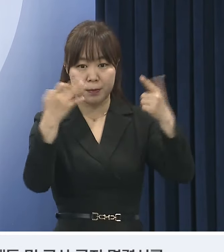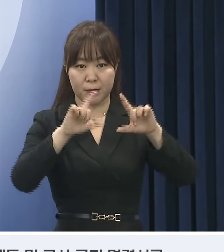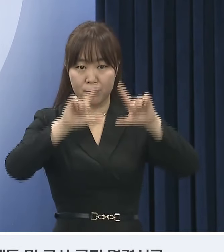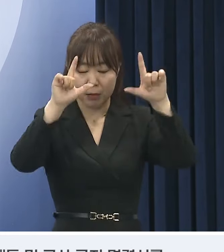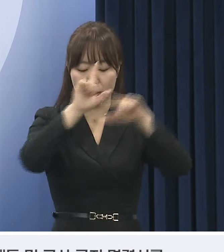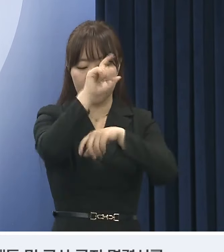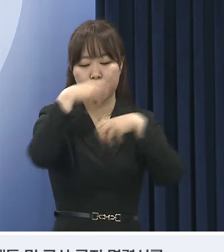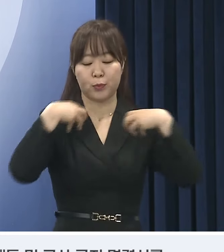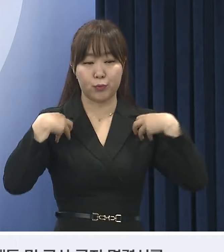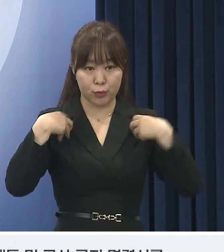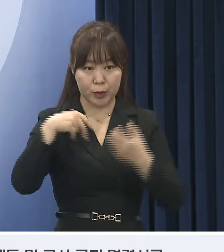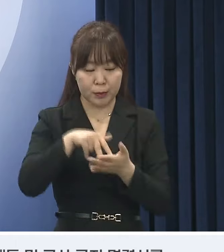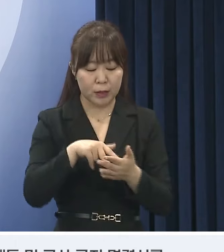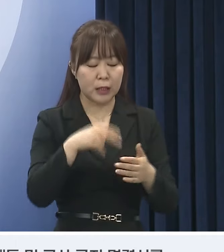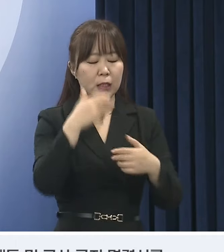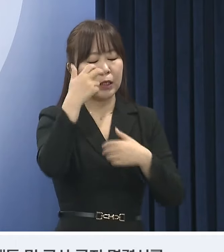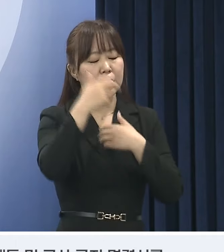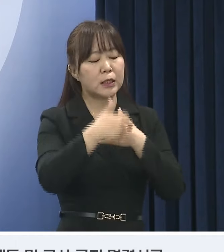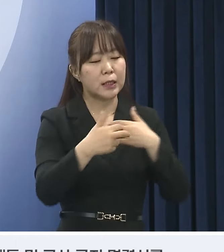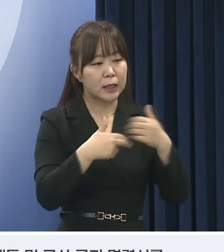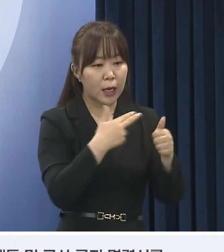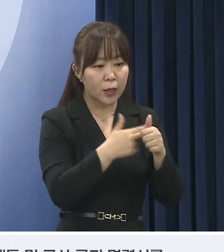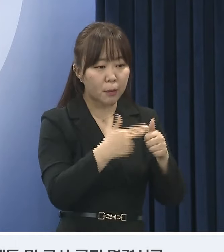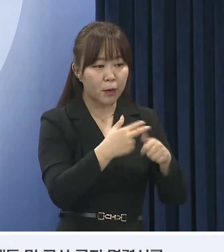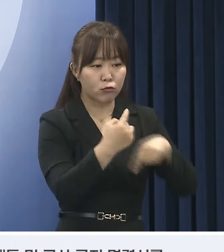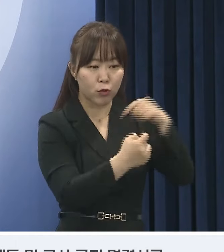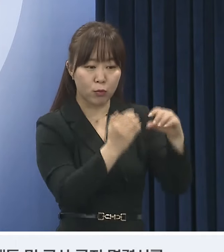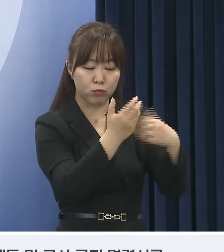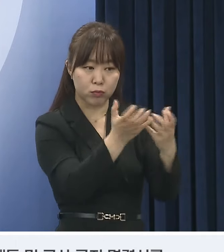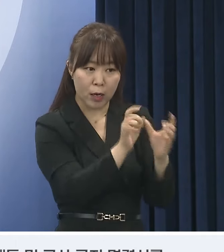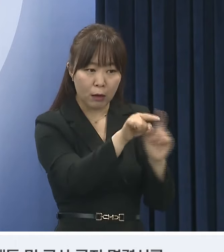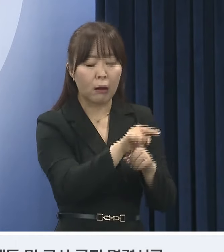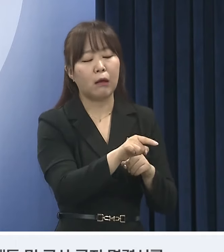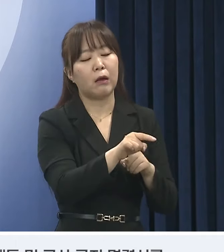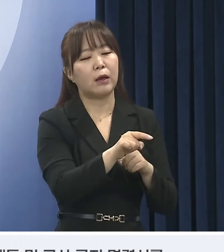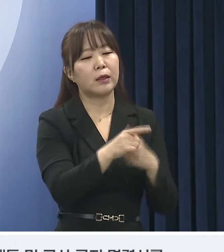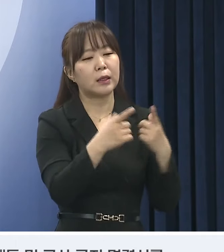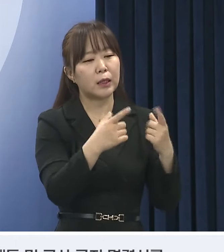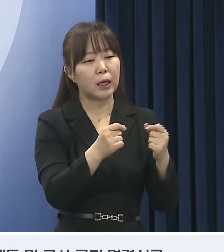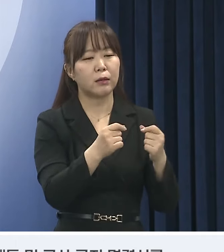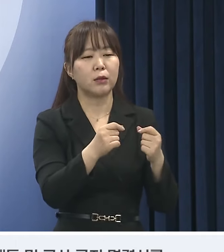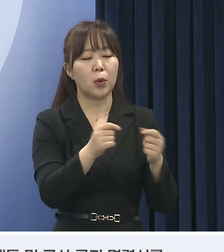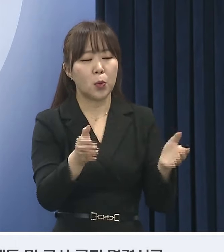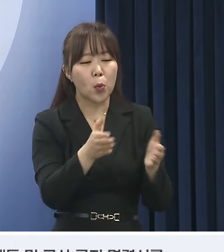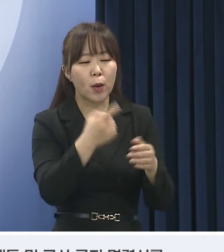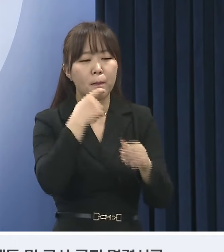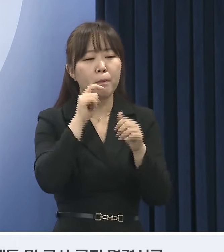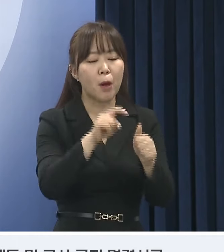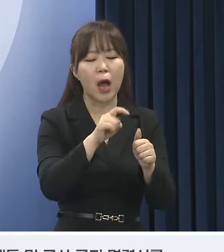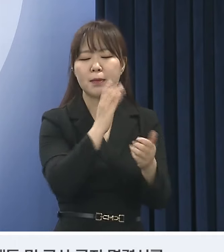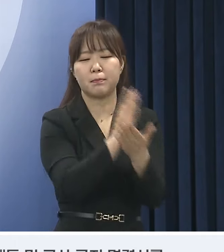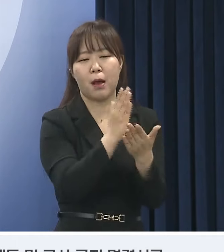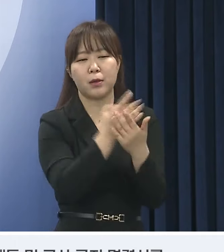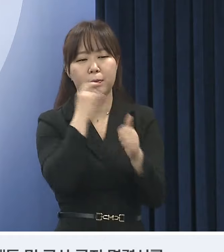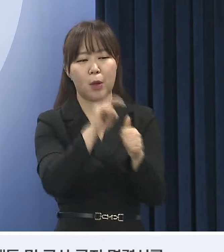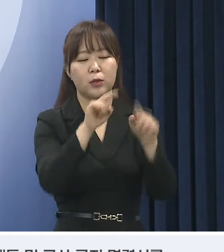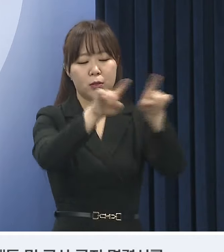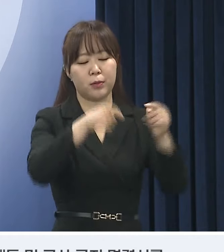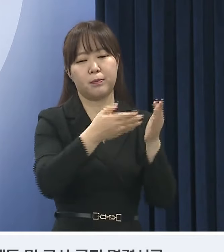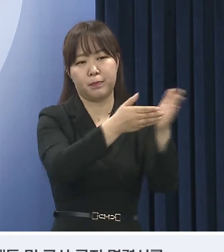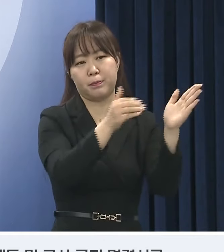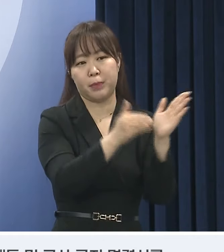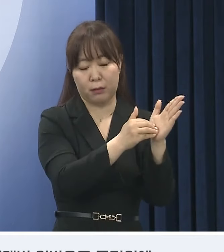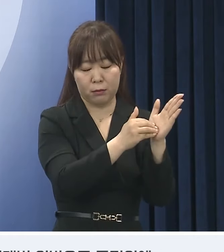정부는 의사협회 집행부를 대상으로 집단행동 및 교사검지 명령서를 송부하였습니다.